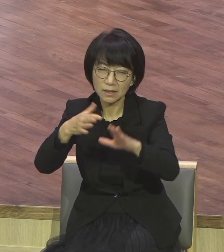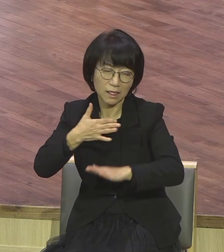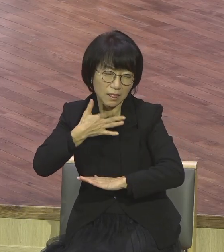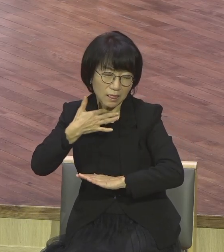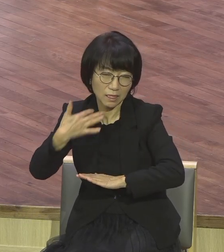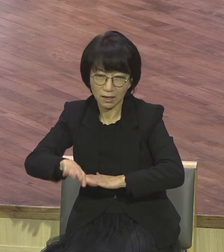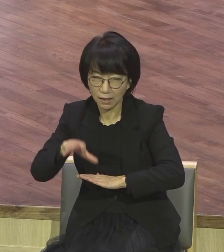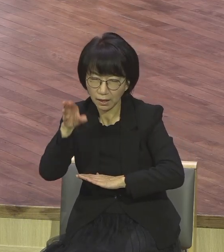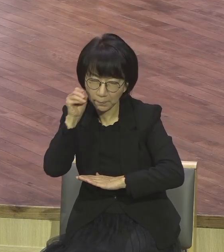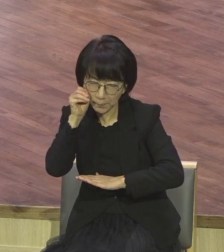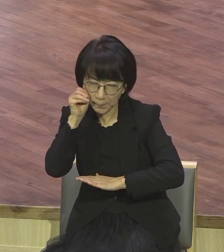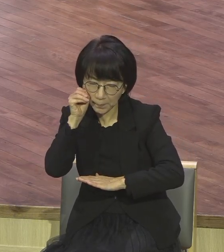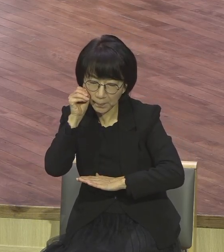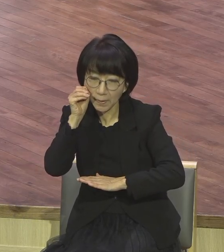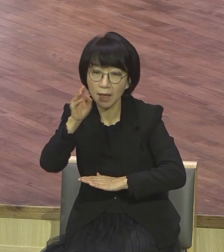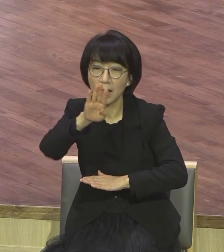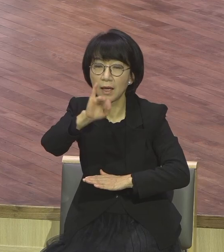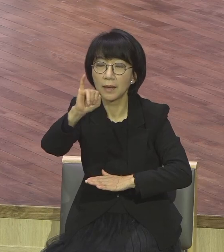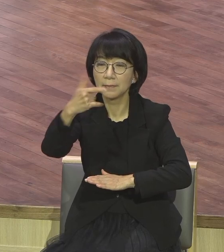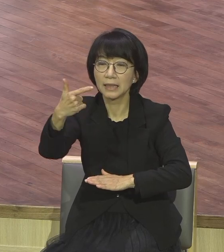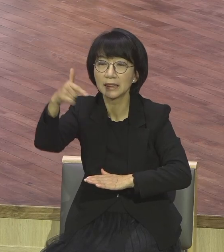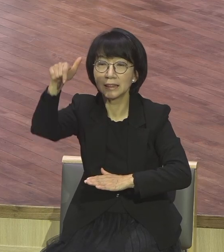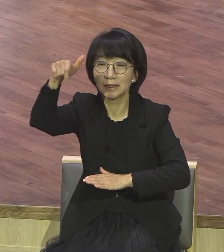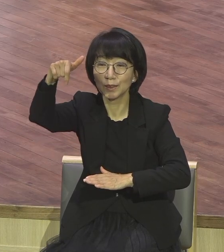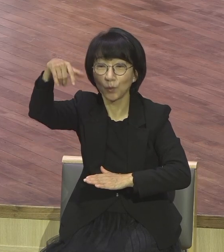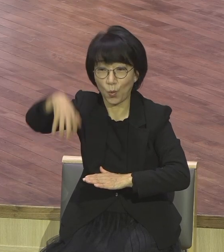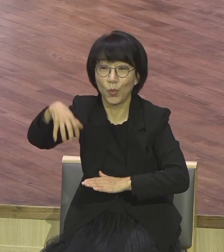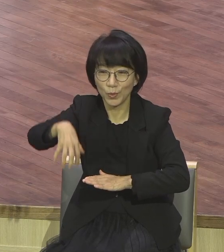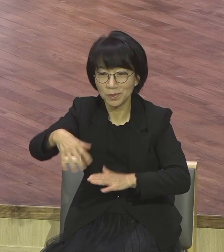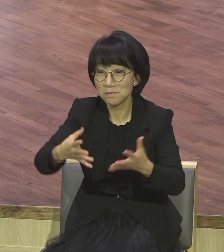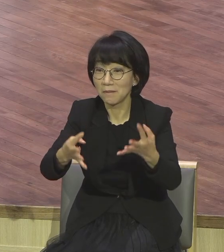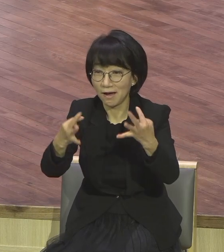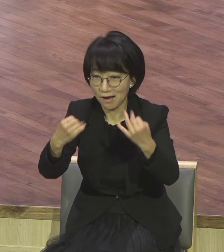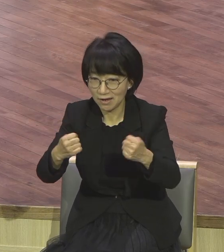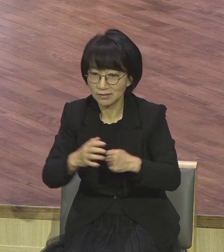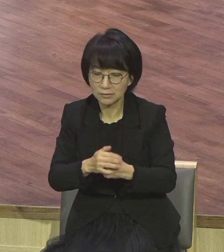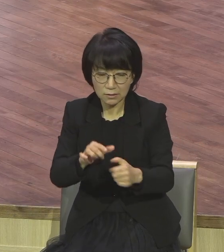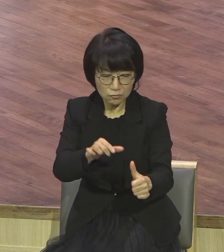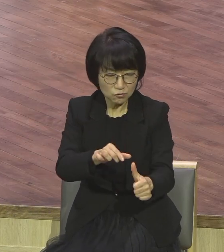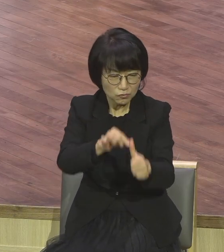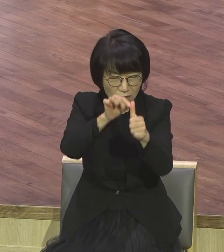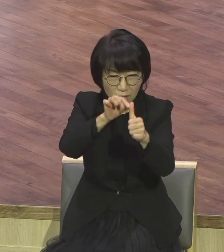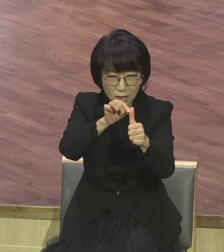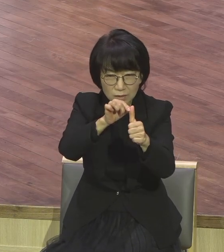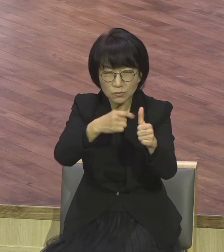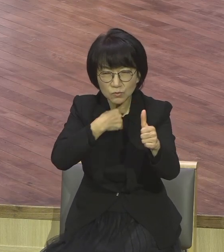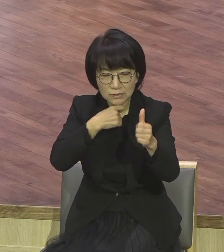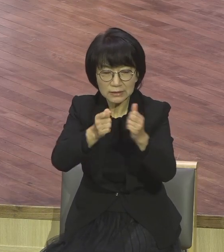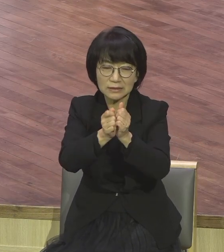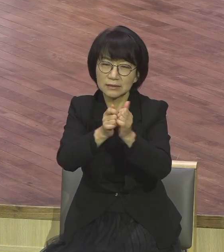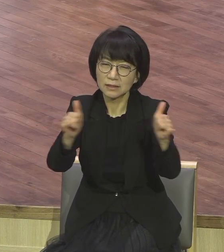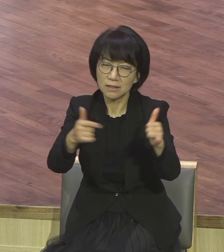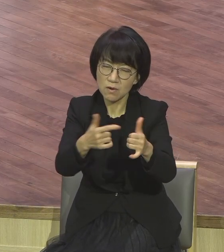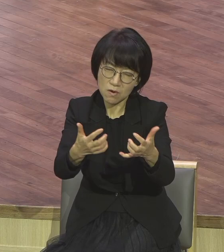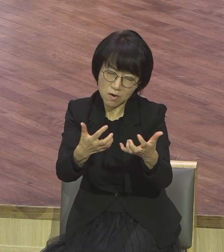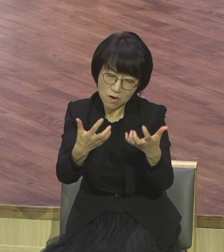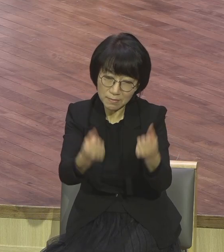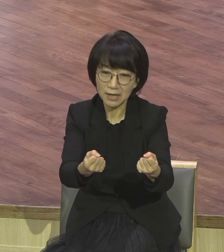곳이 많다고 구원업기로 작정된 자들이 지금도 이 현장에 버려진 영혼들이 많아서 답이 없어가지고